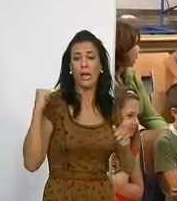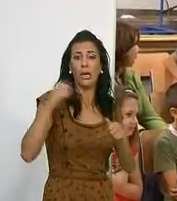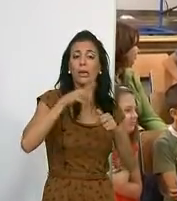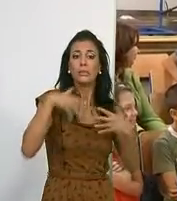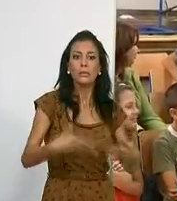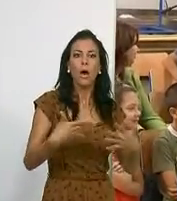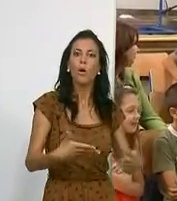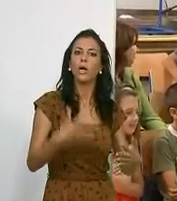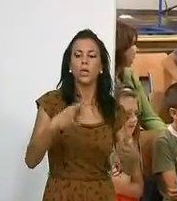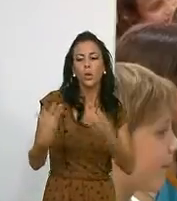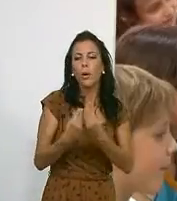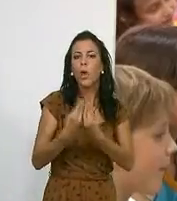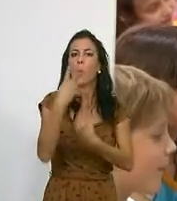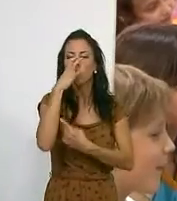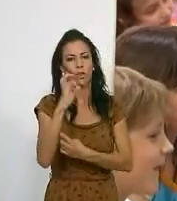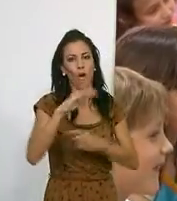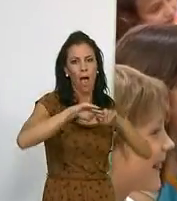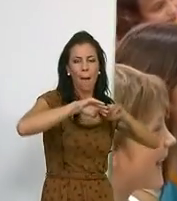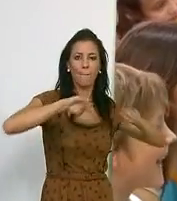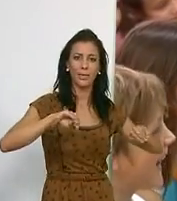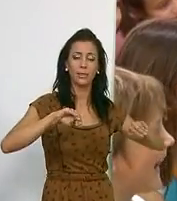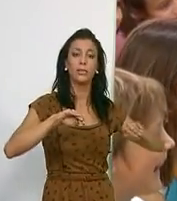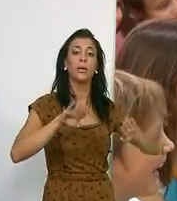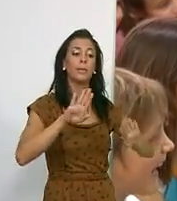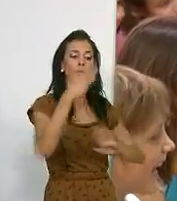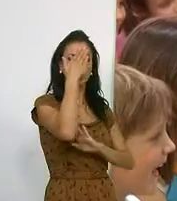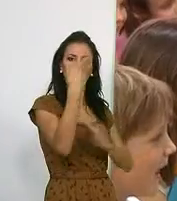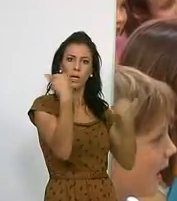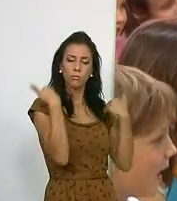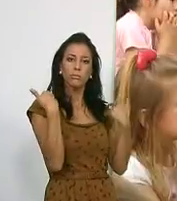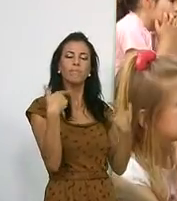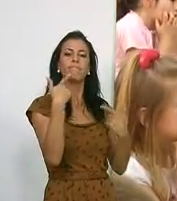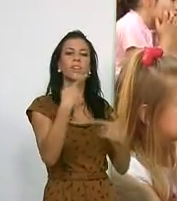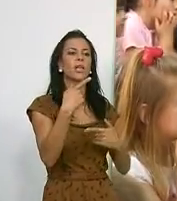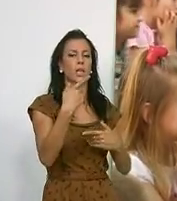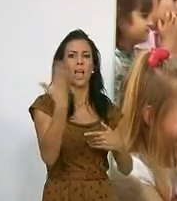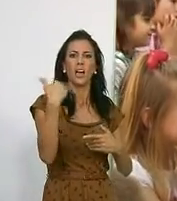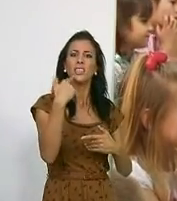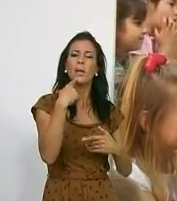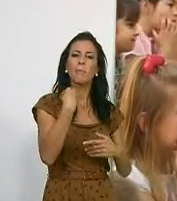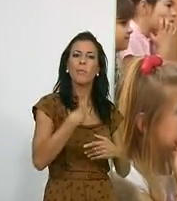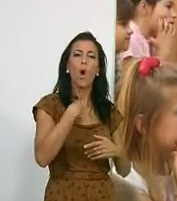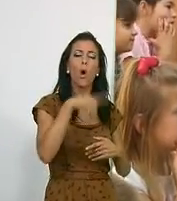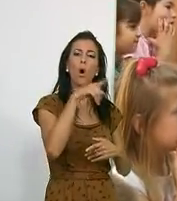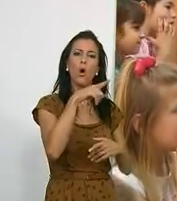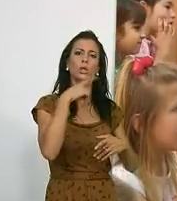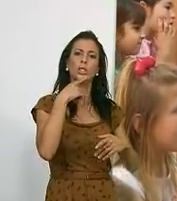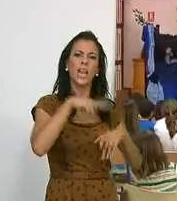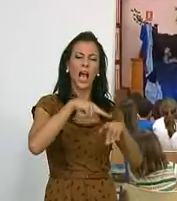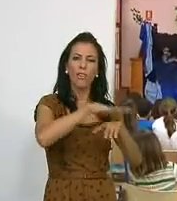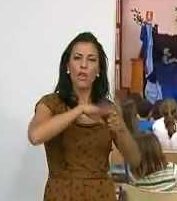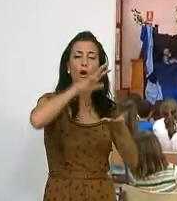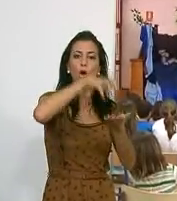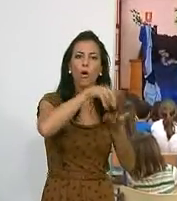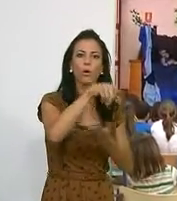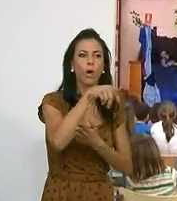convivido en el aula con menores de 4. Según la titular de la ELA, la delegación no contaba con recursos para acometer las